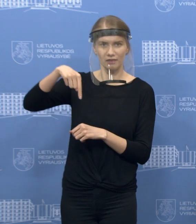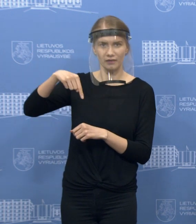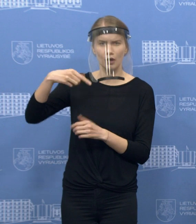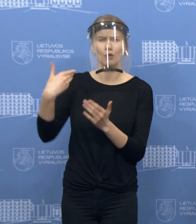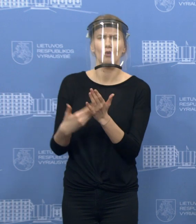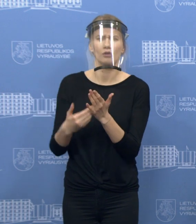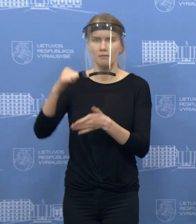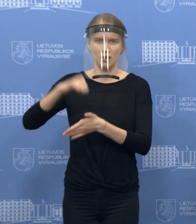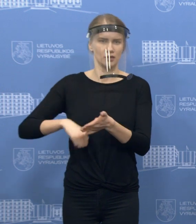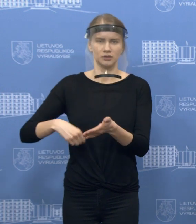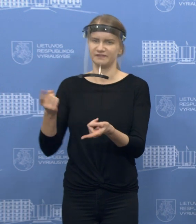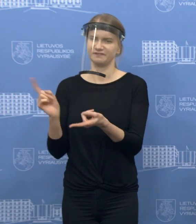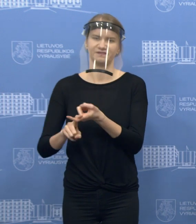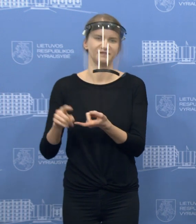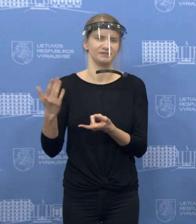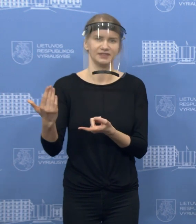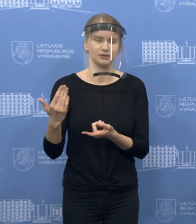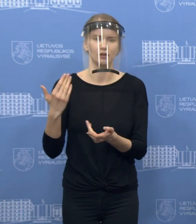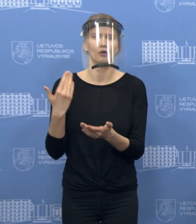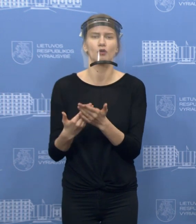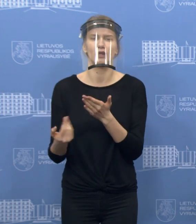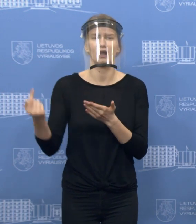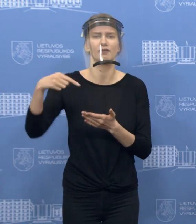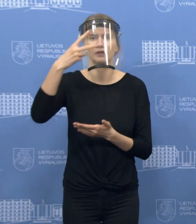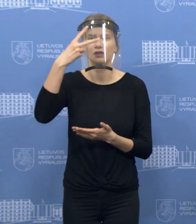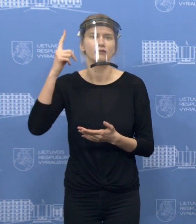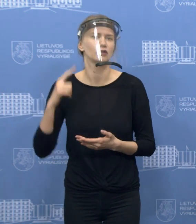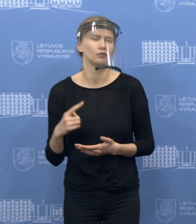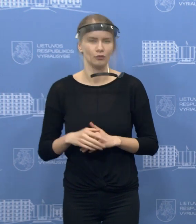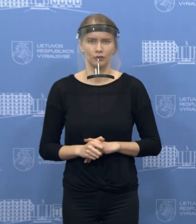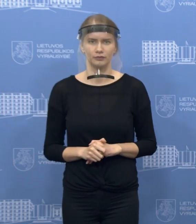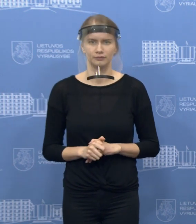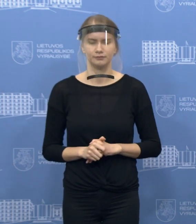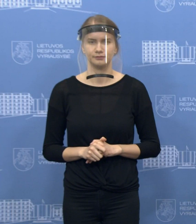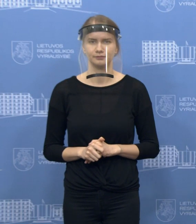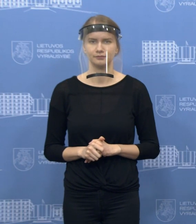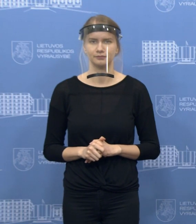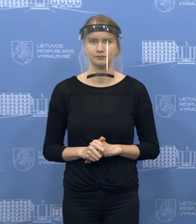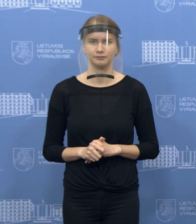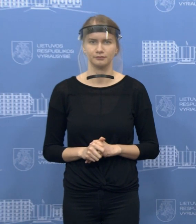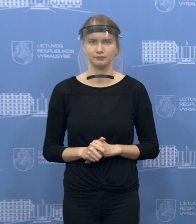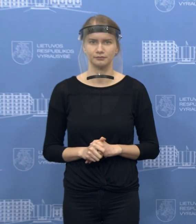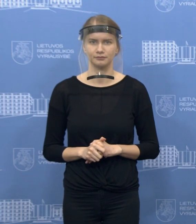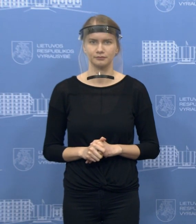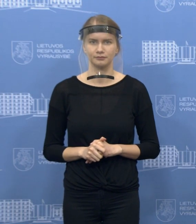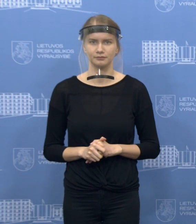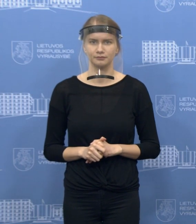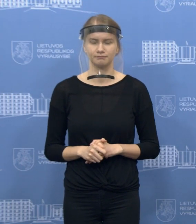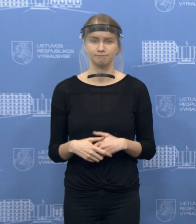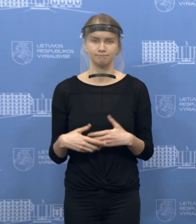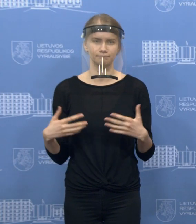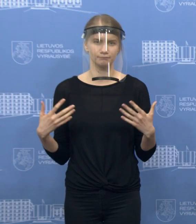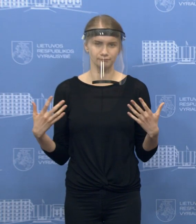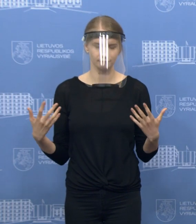karantino režimo užtikrinimu į Lietuvos Respublikos teritoriją. Na ir